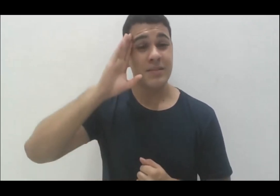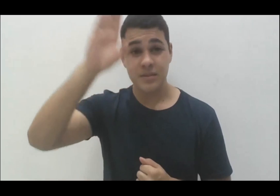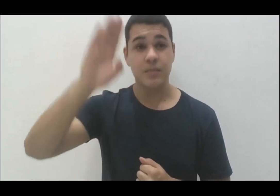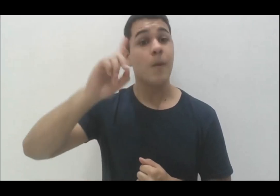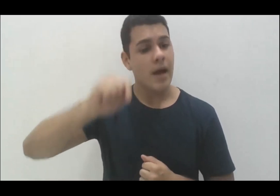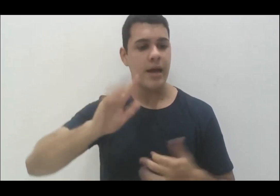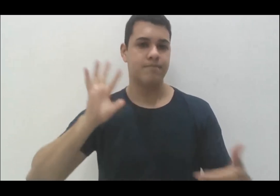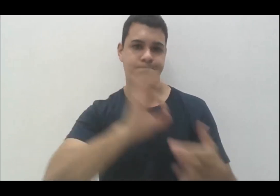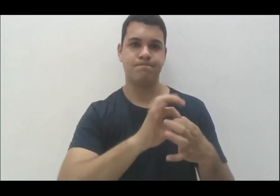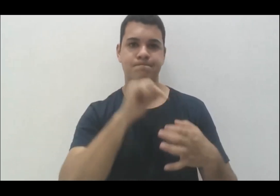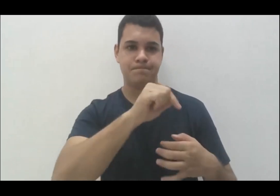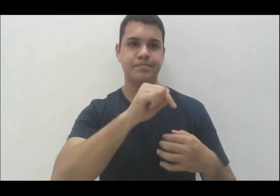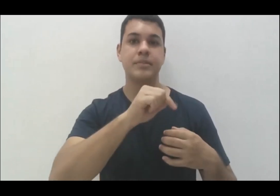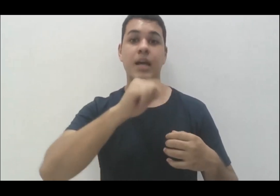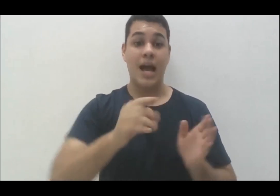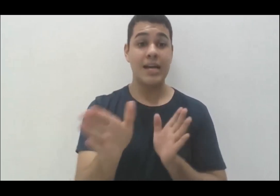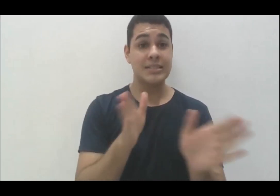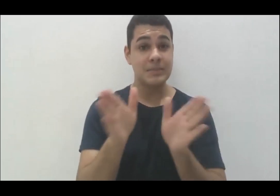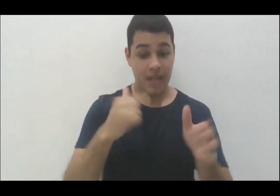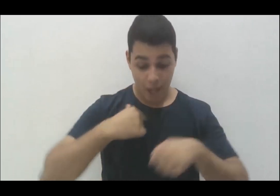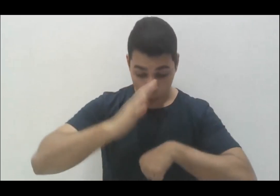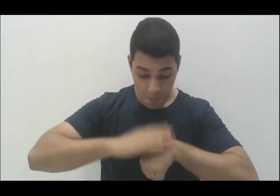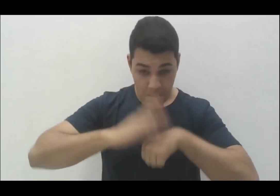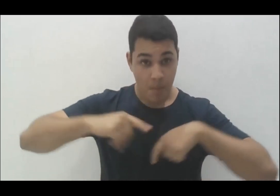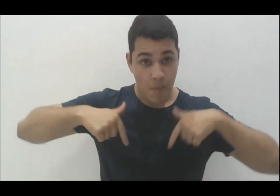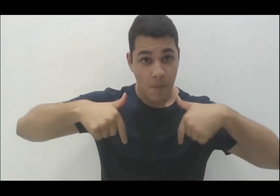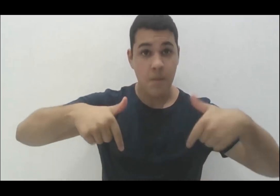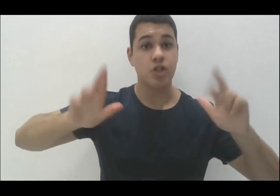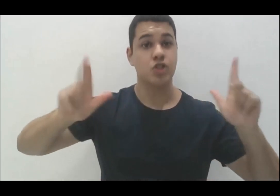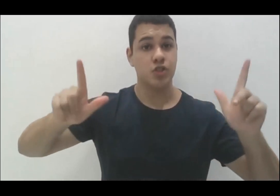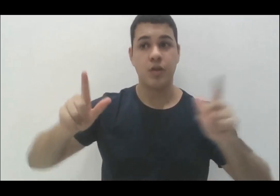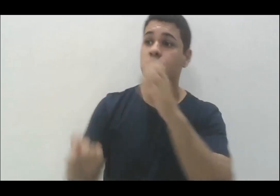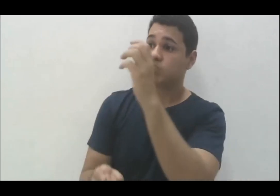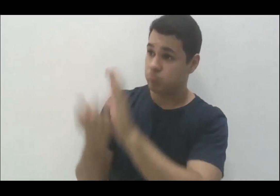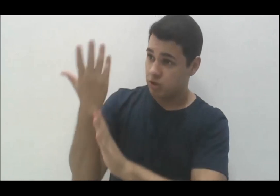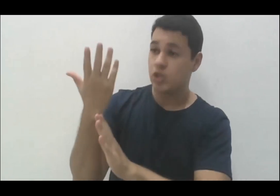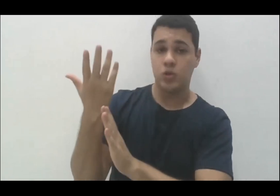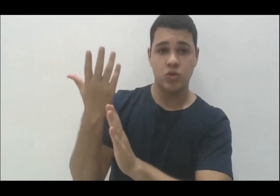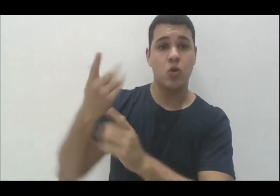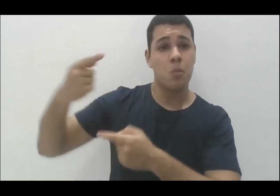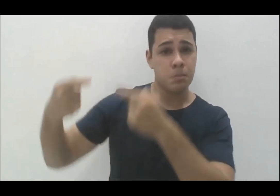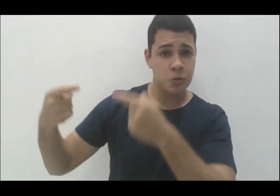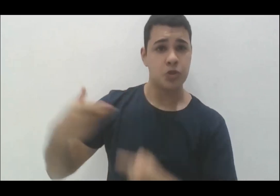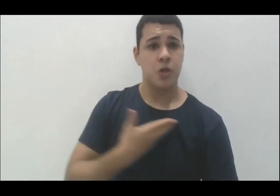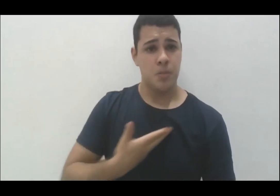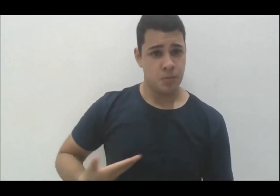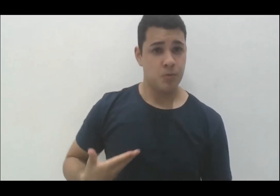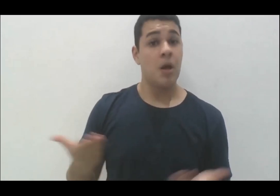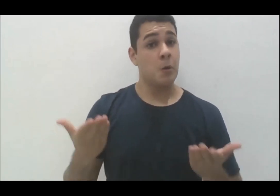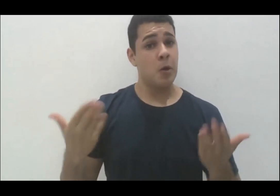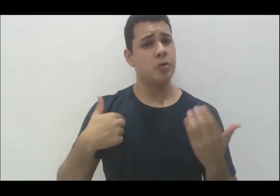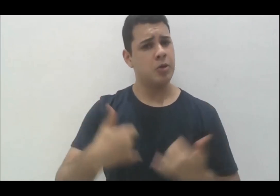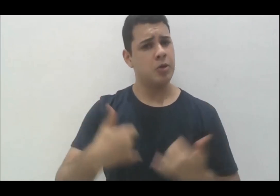atitudinal. Desde a elaboração de políticas públicas, e aí eu fico muito satisfeita de ver que